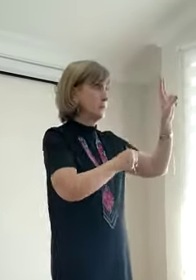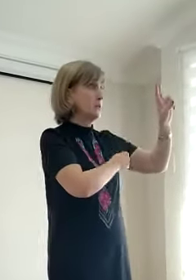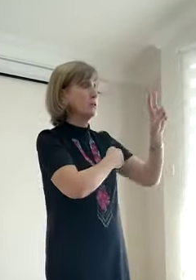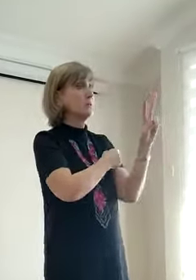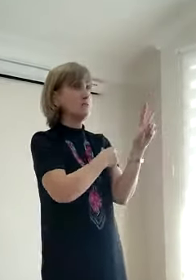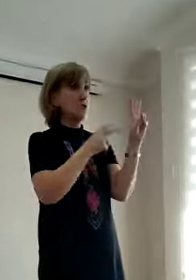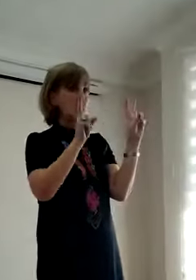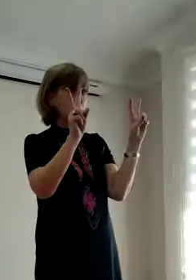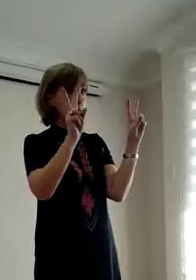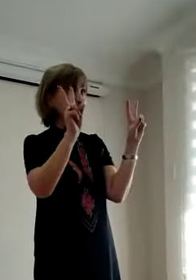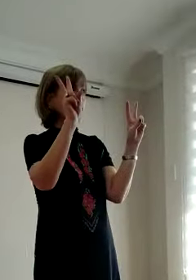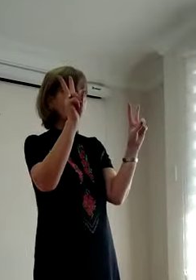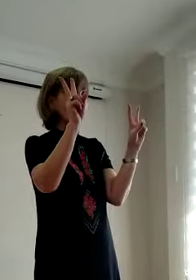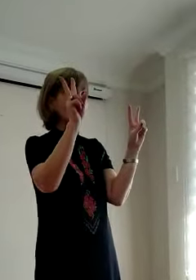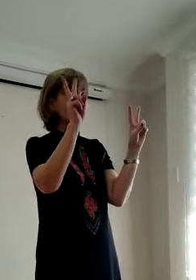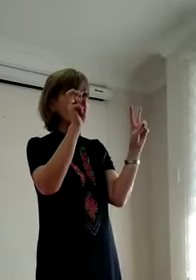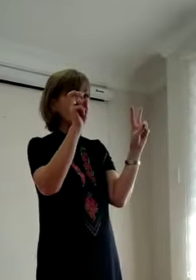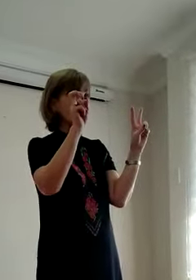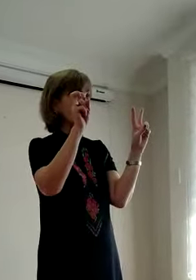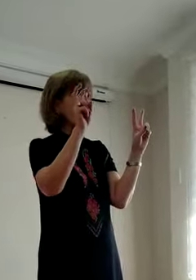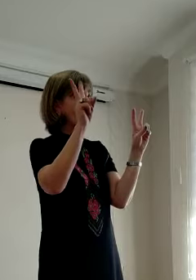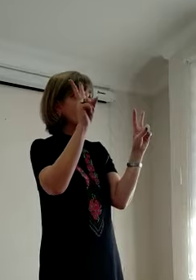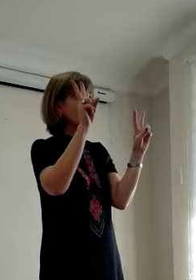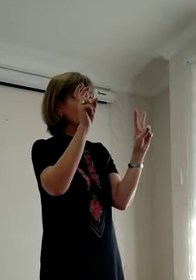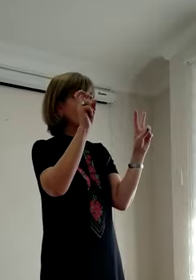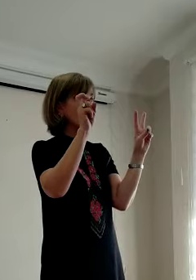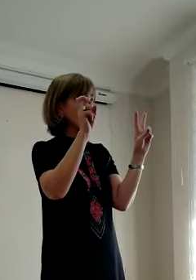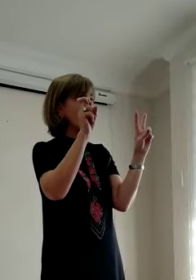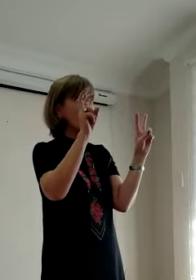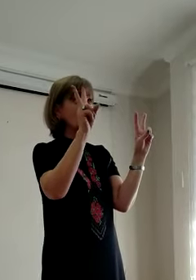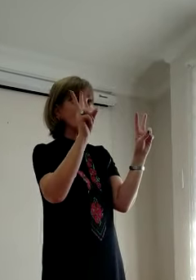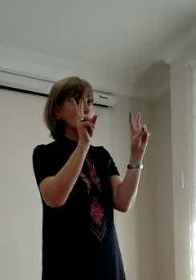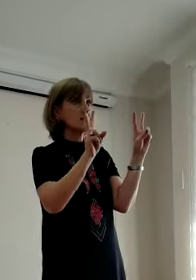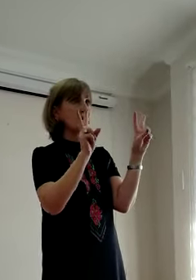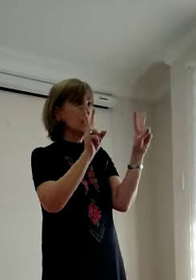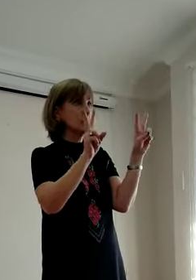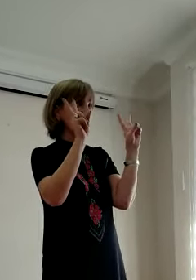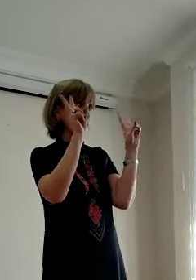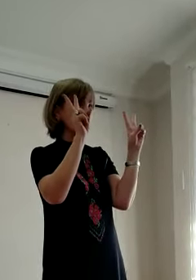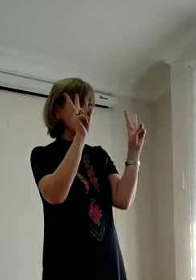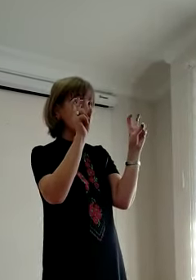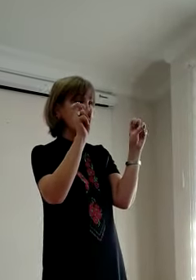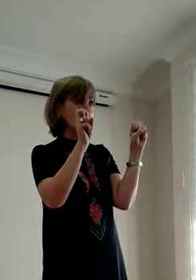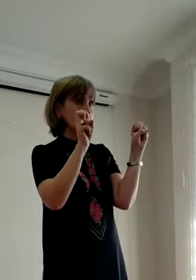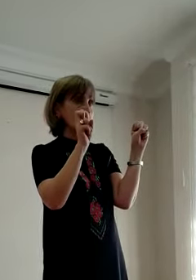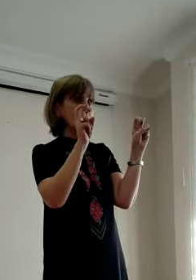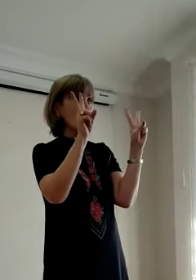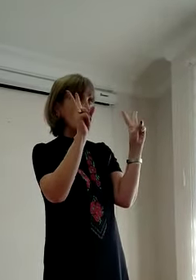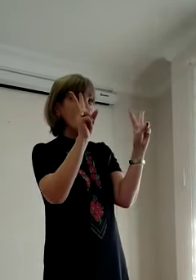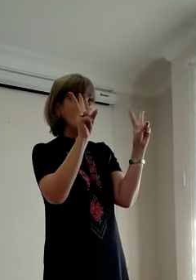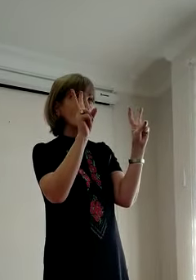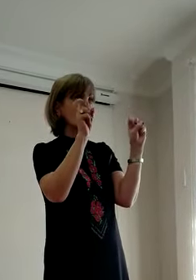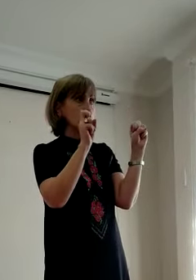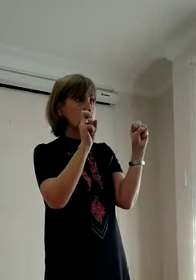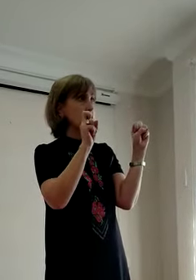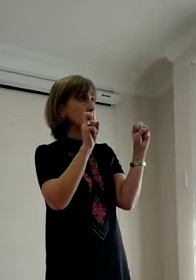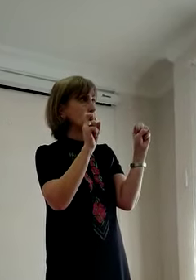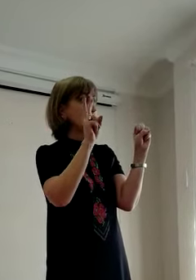İki tavşan yaptık. Kulak uzun, kısa. Uzun, kısa. Uzun, kısa. İkisini uzun, kısa. Uzun, kısa. Sırayla